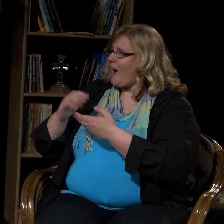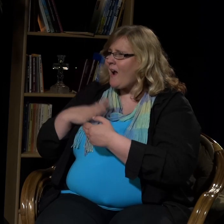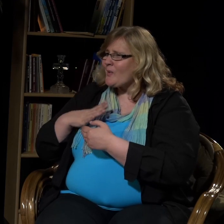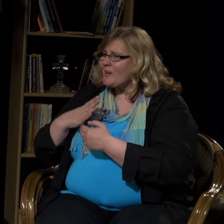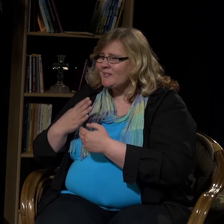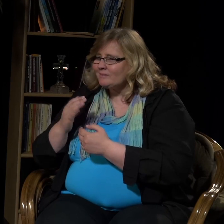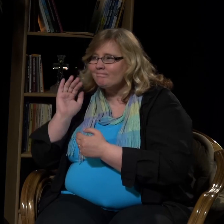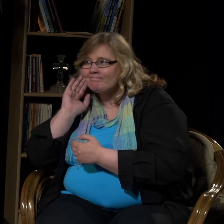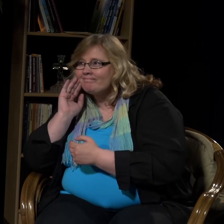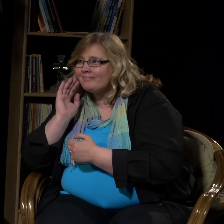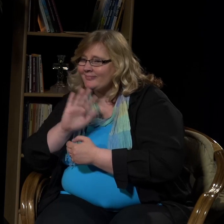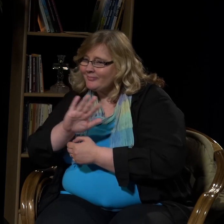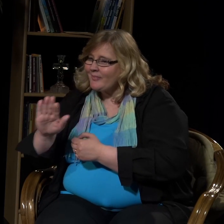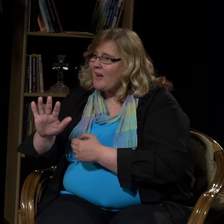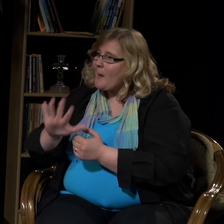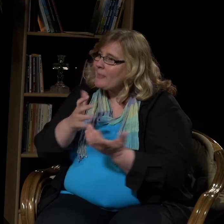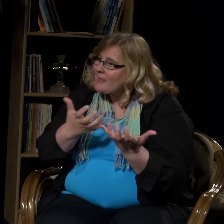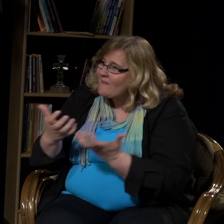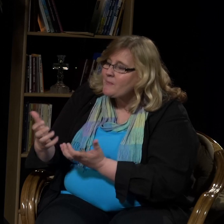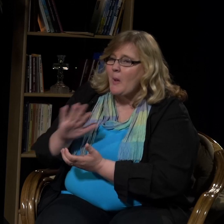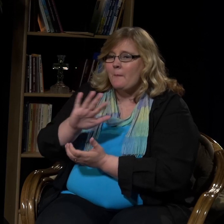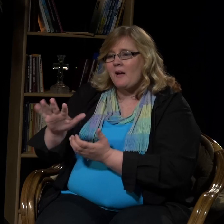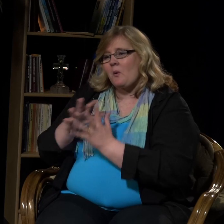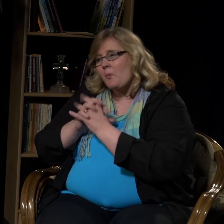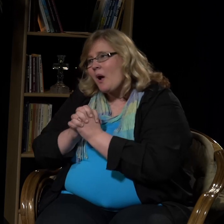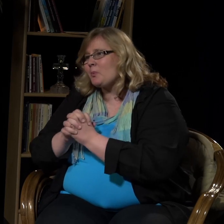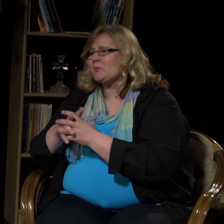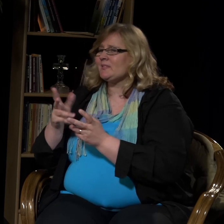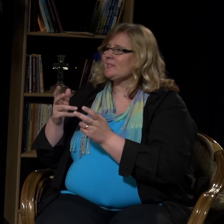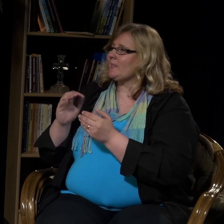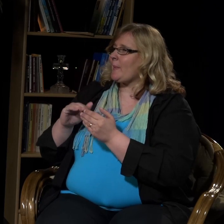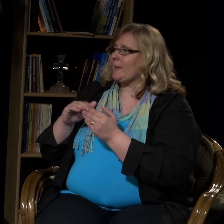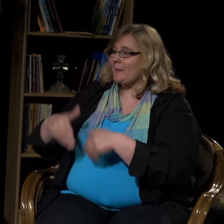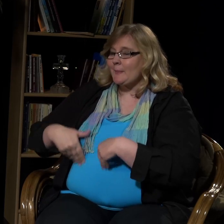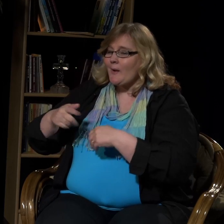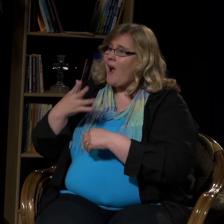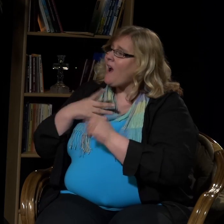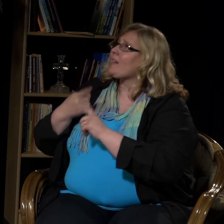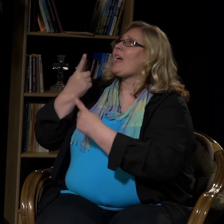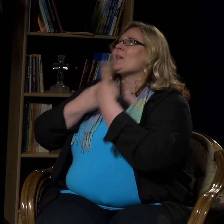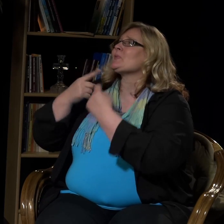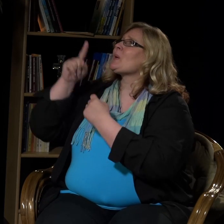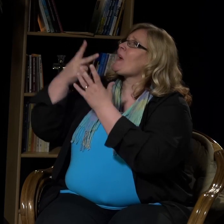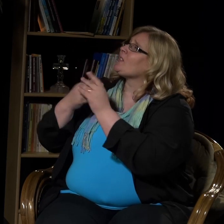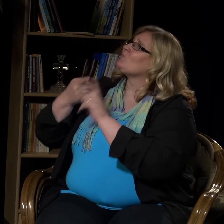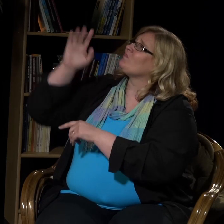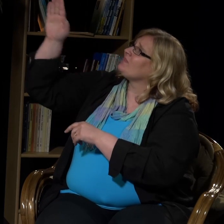me kaikki olemme yhteydessä hänen. Hän haluaa kuunnella meidän tarpeitamme ja meidän rukouksiamme. Ja hän nauttii siitä, kun me